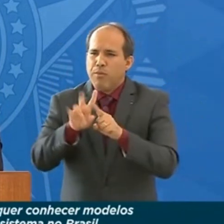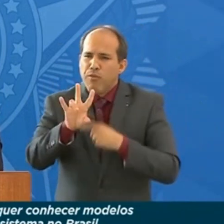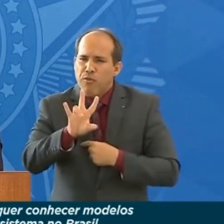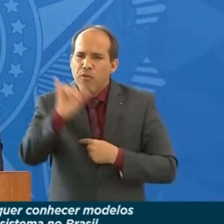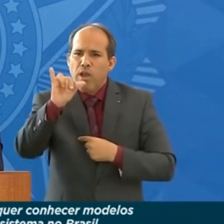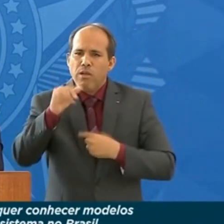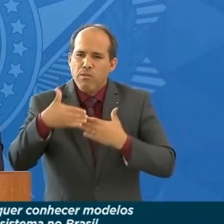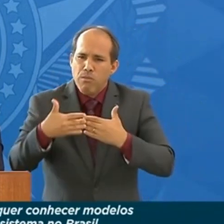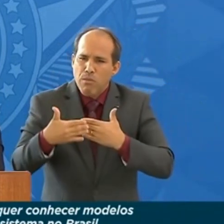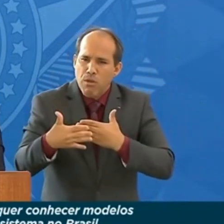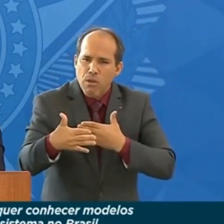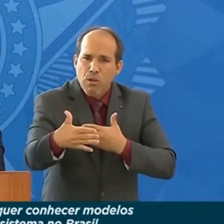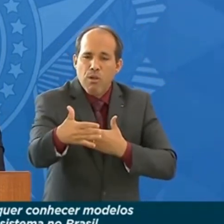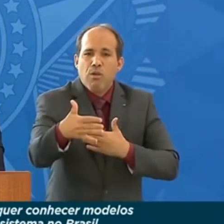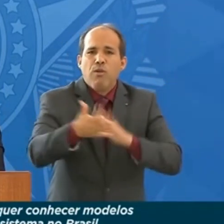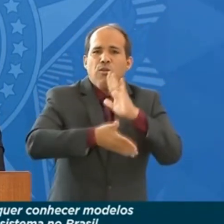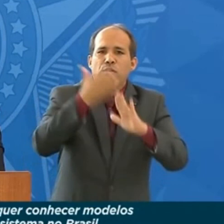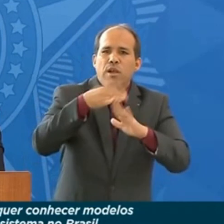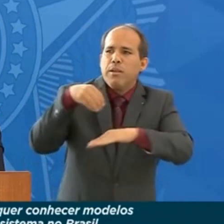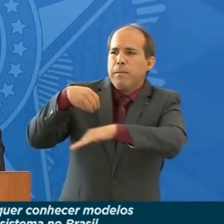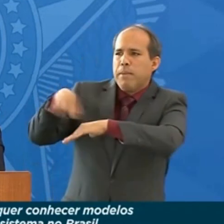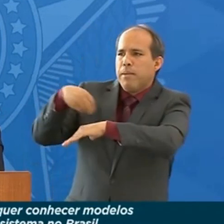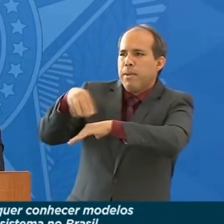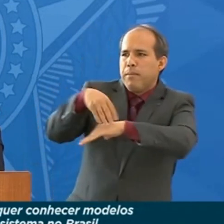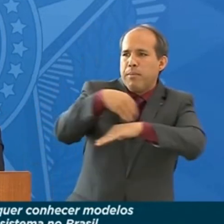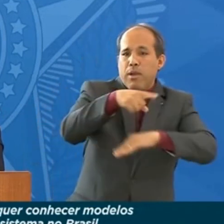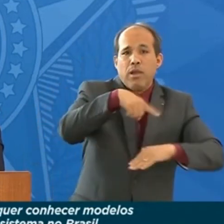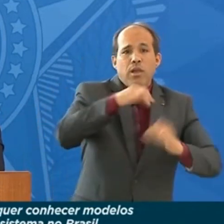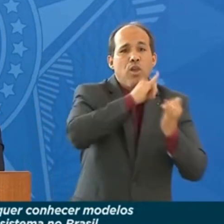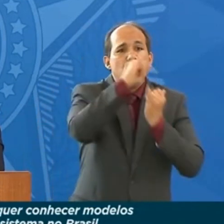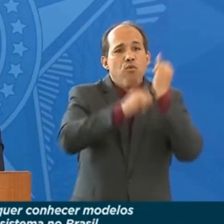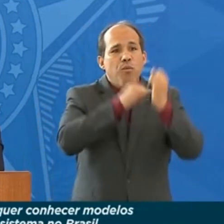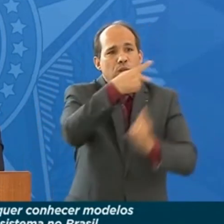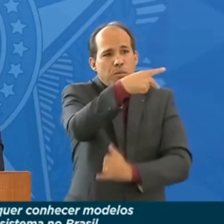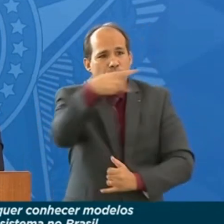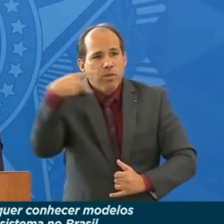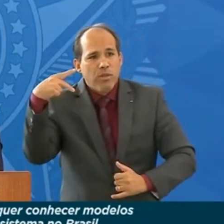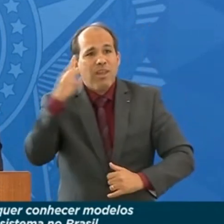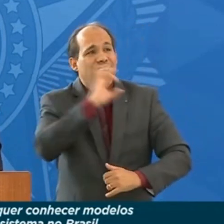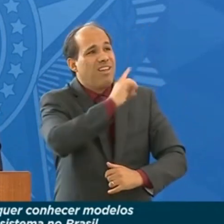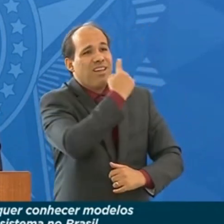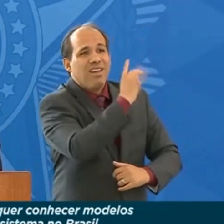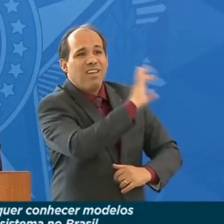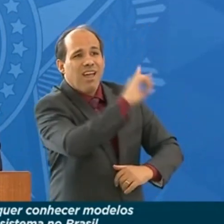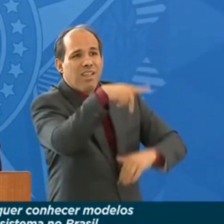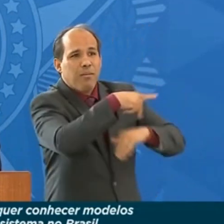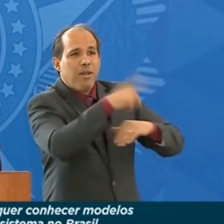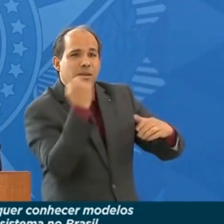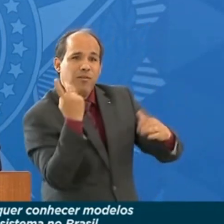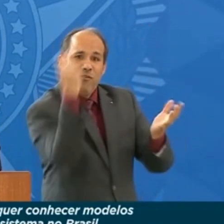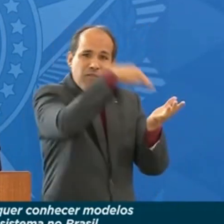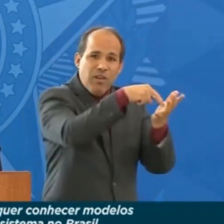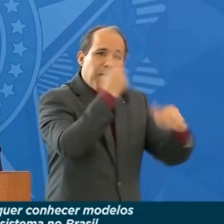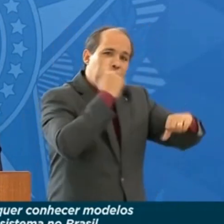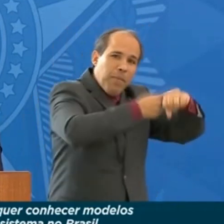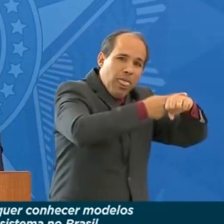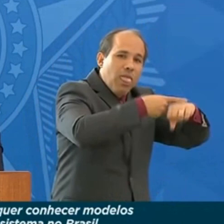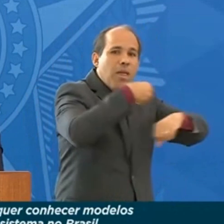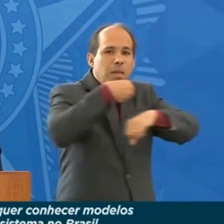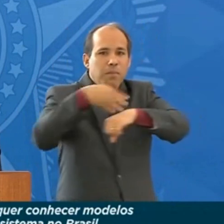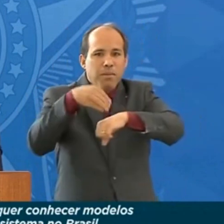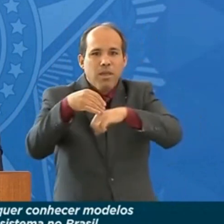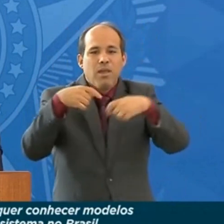ao longo da viagem, passando para vocês, a cada país que a gente visite, os informes